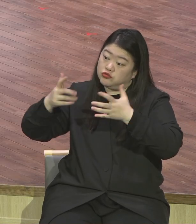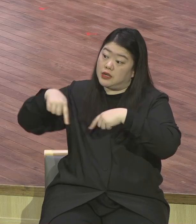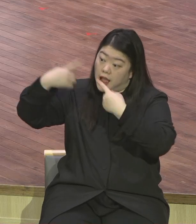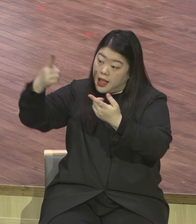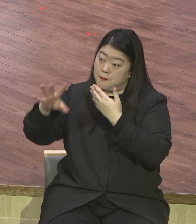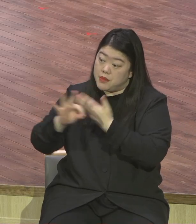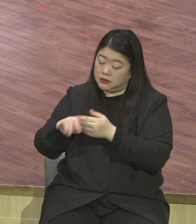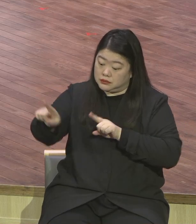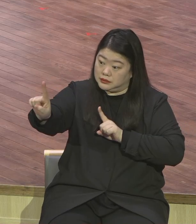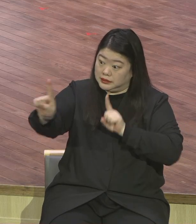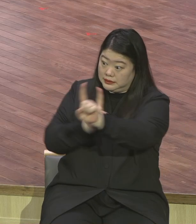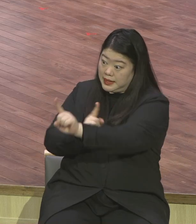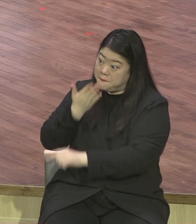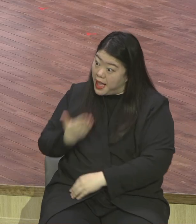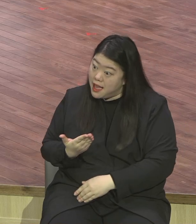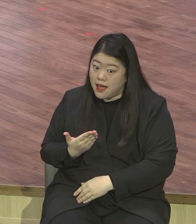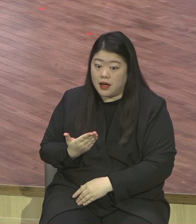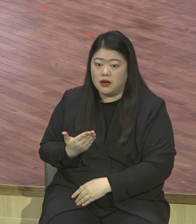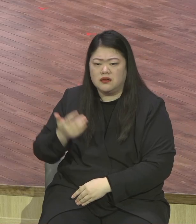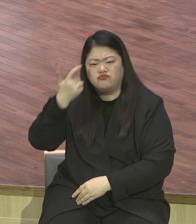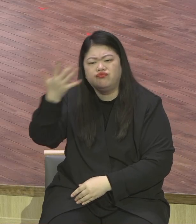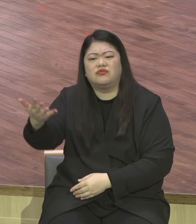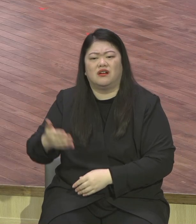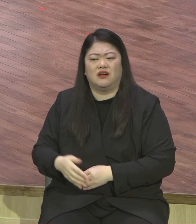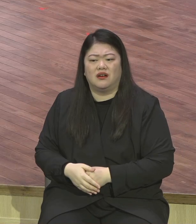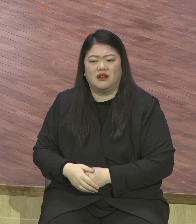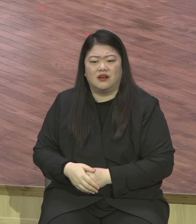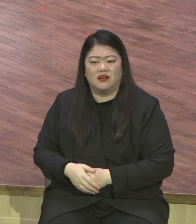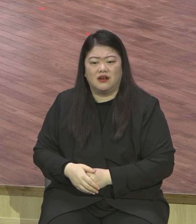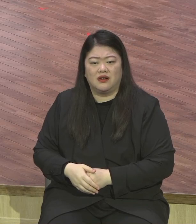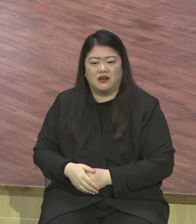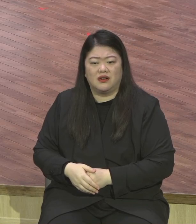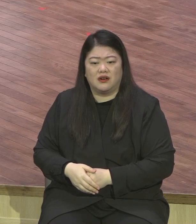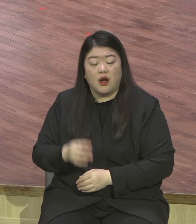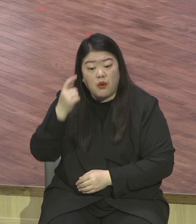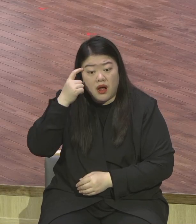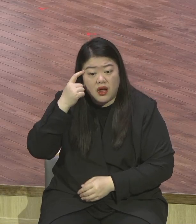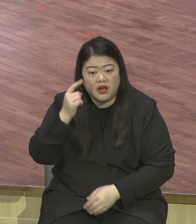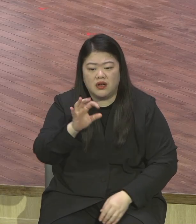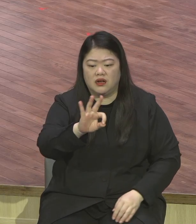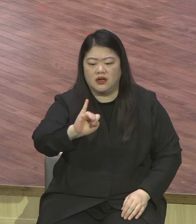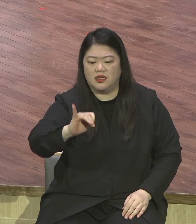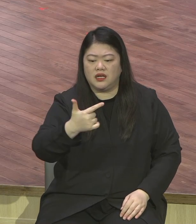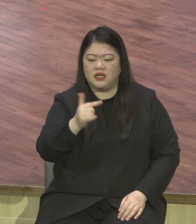뭡니까? 인본주의 극신 의도가 담긴 질문이에요.